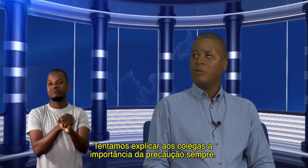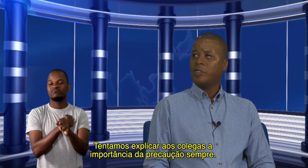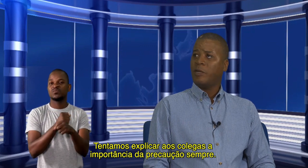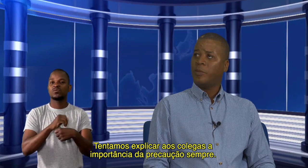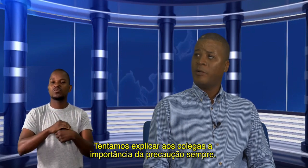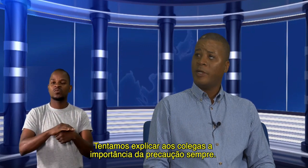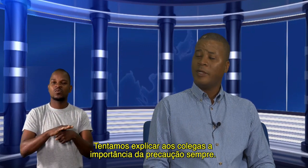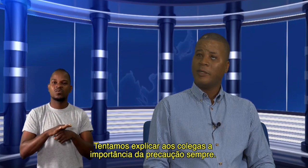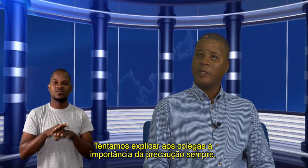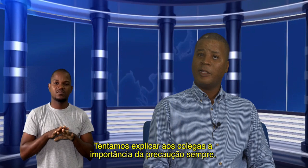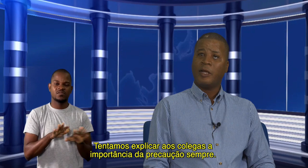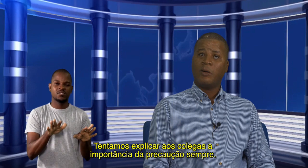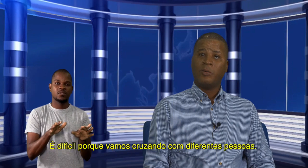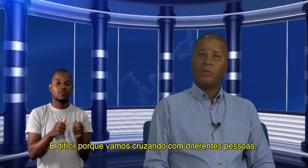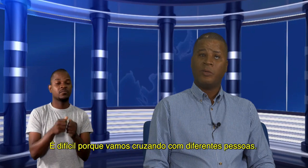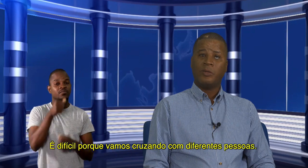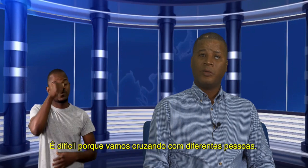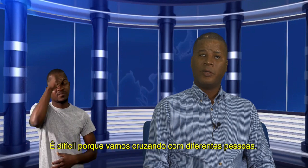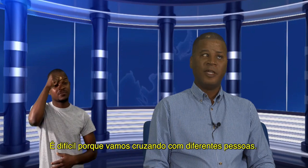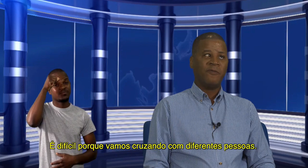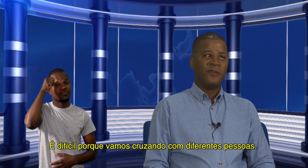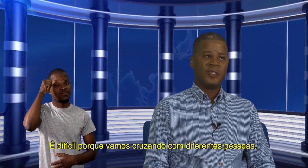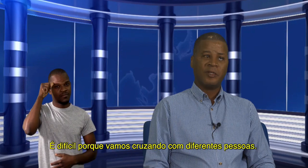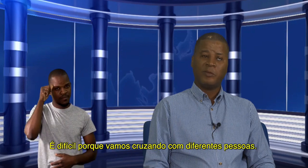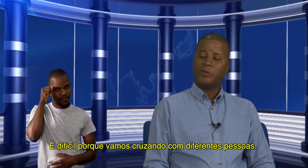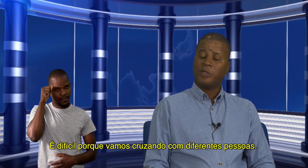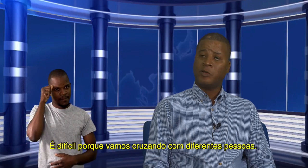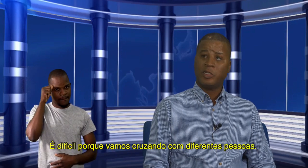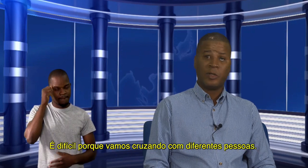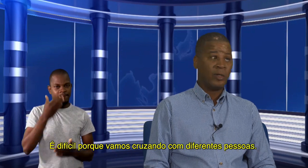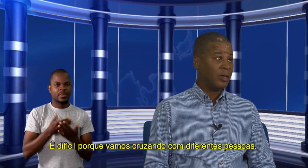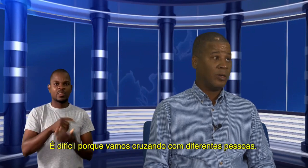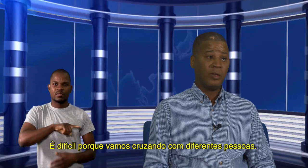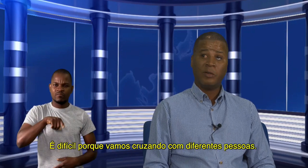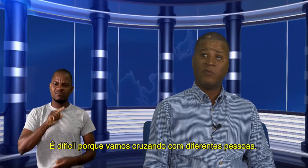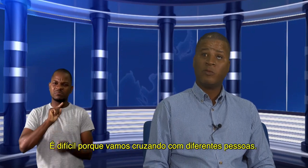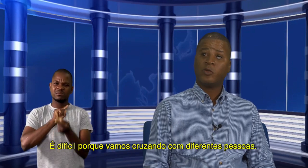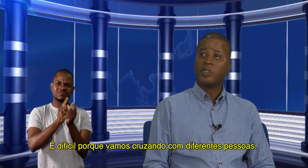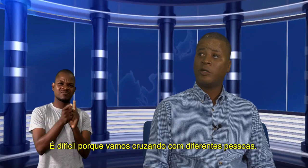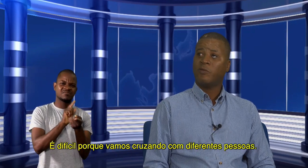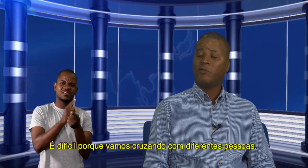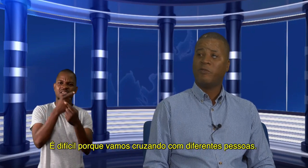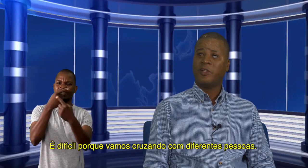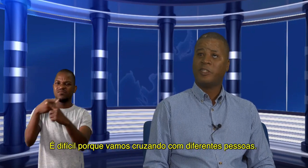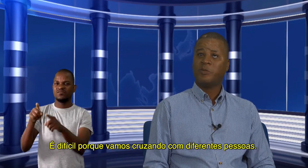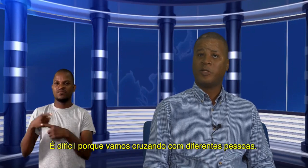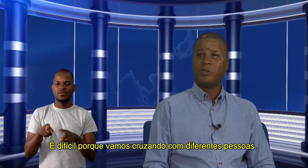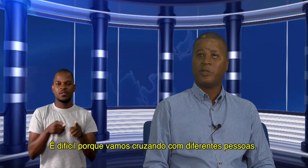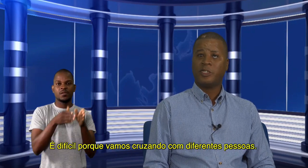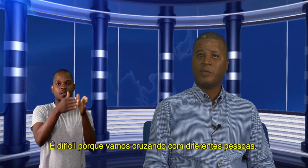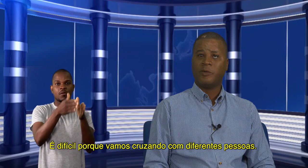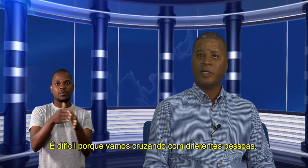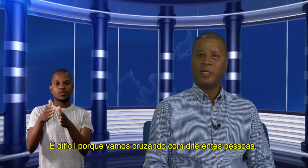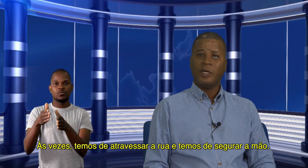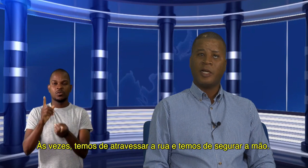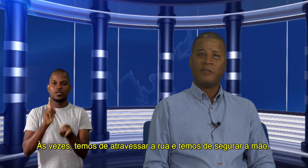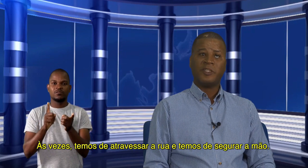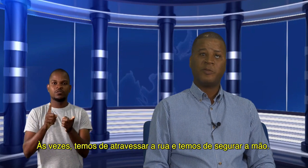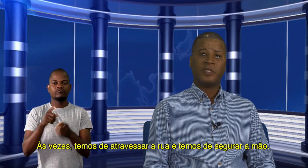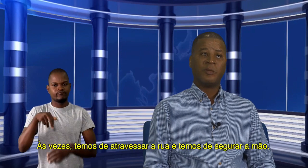sempre. Então, é difícil o que nós vamos cruzando com diferentes pessoas. Às vezes precisamos